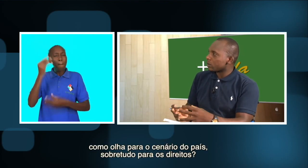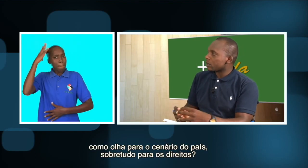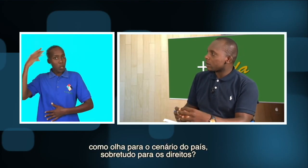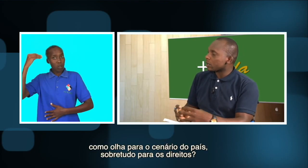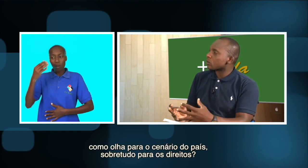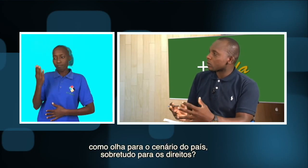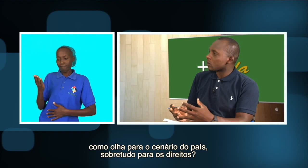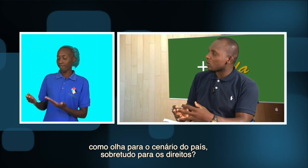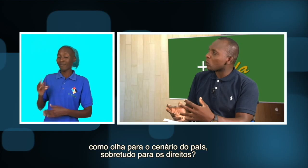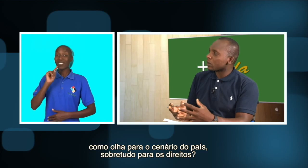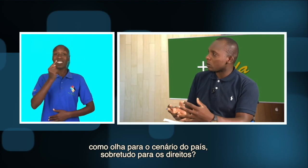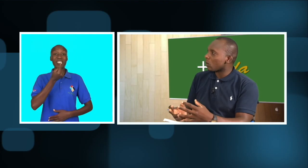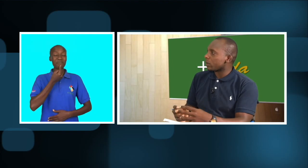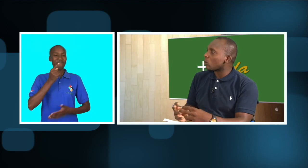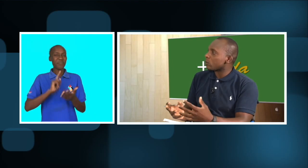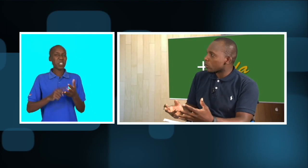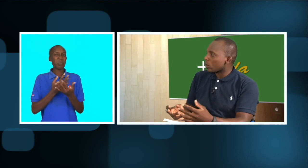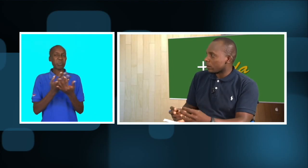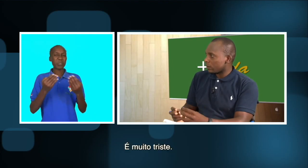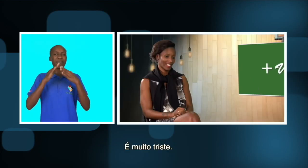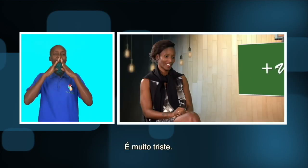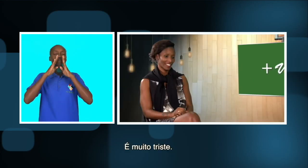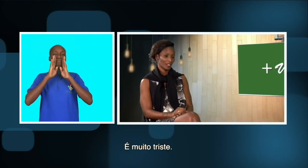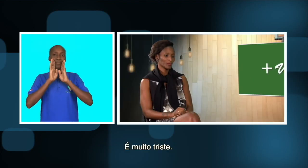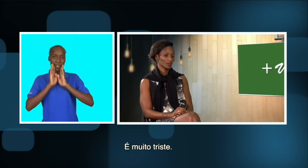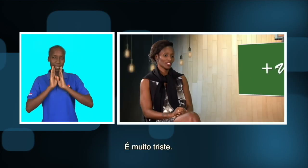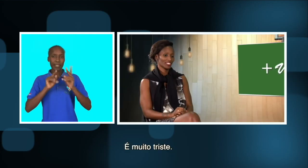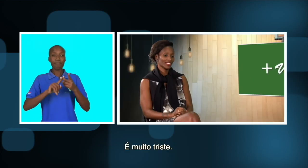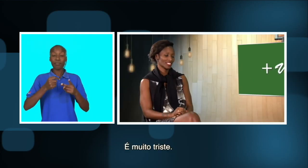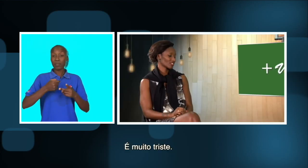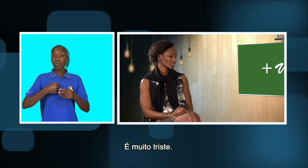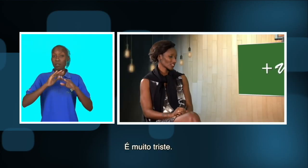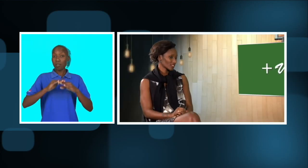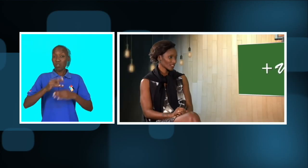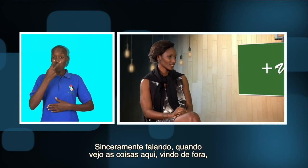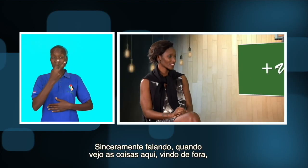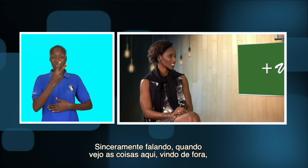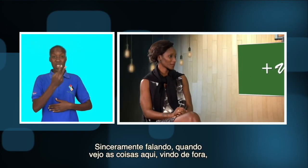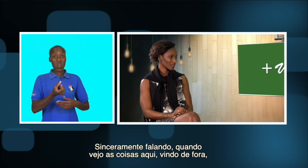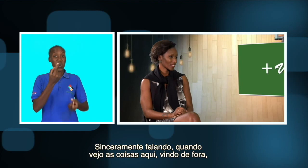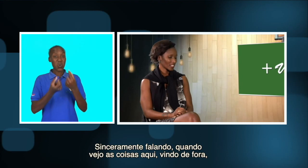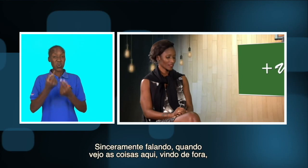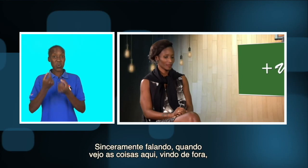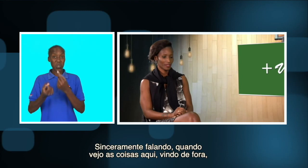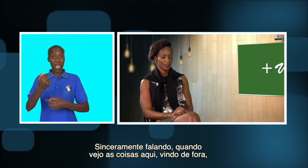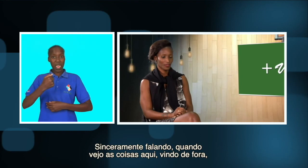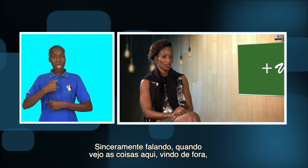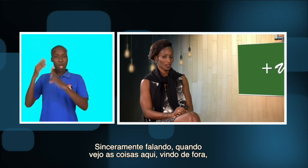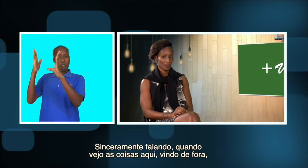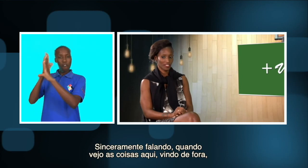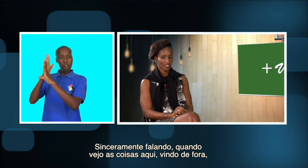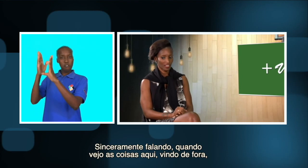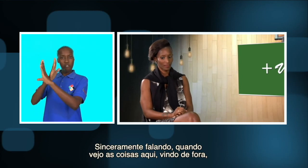Direitos das pessoas com deficiência. Como é olha? Como se olha? É muito triste. Sinceramente falando, quando eu